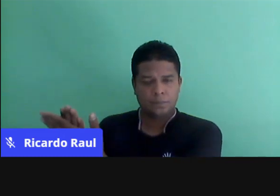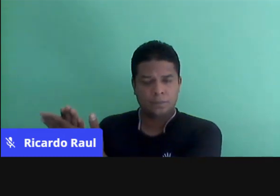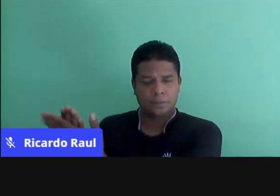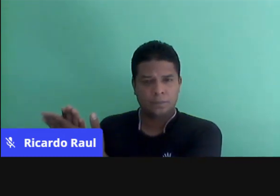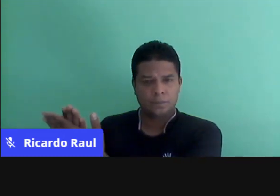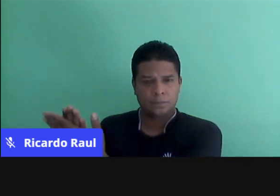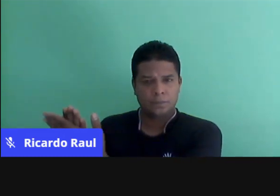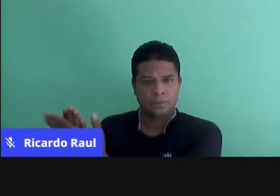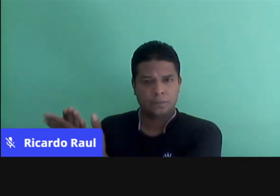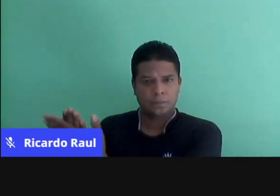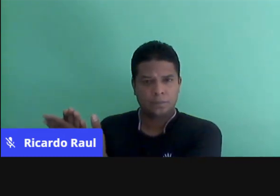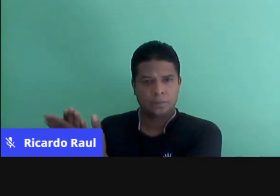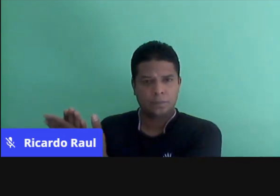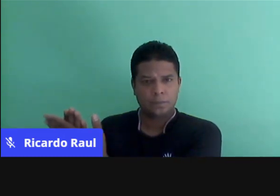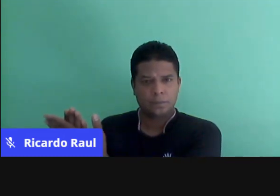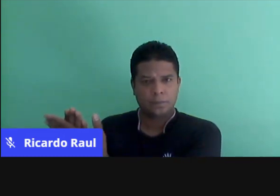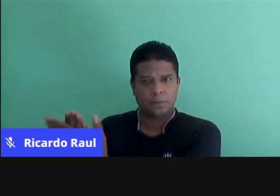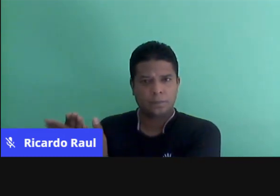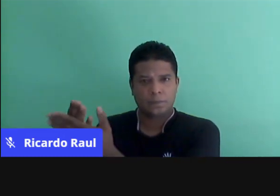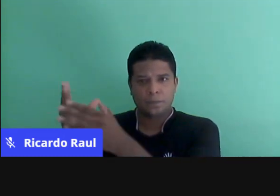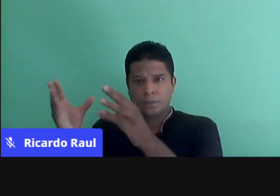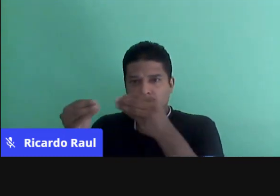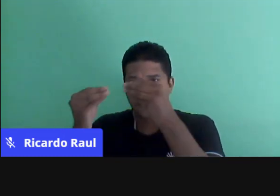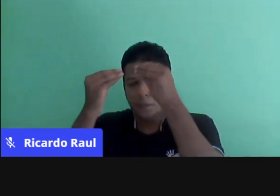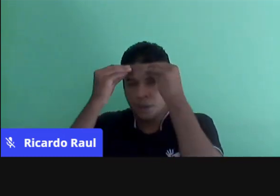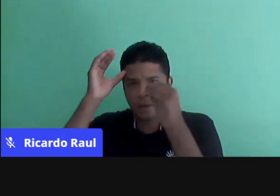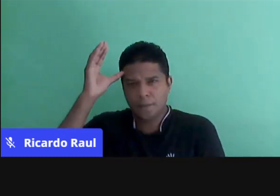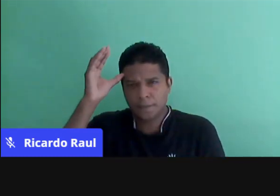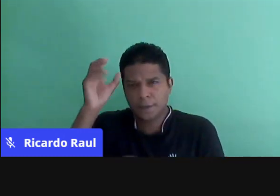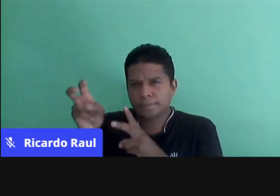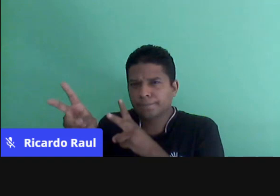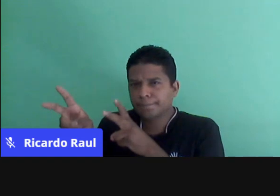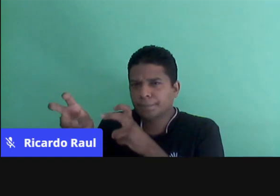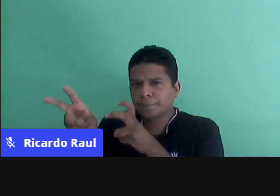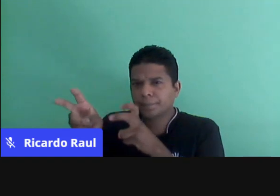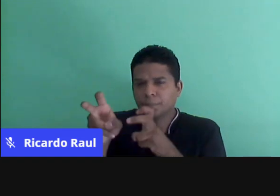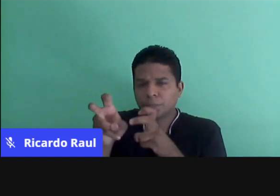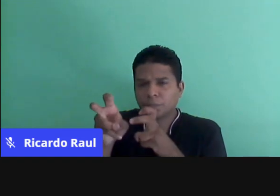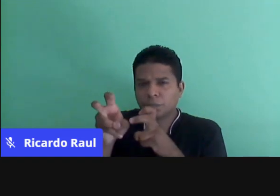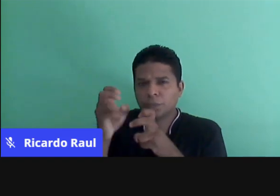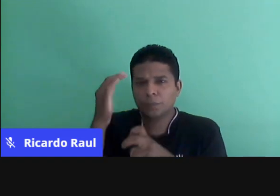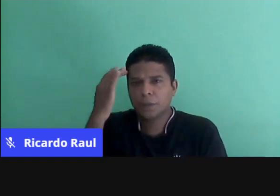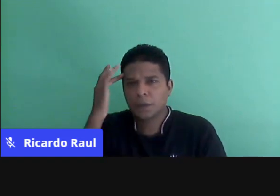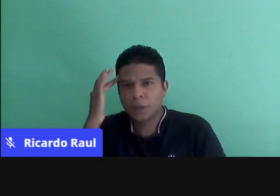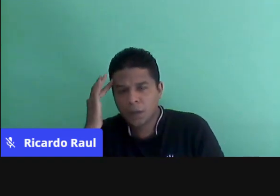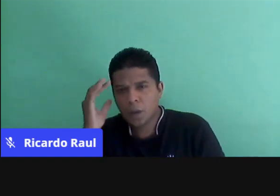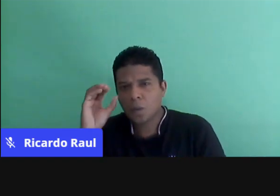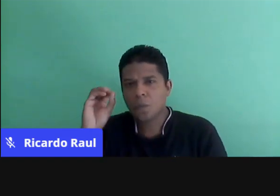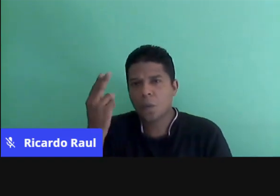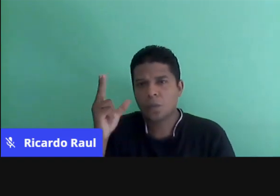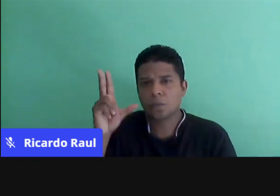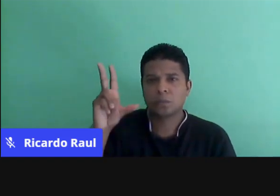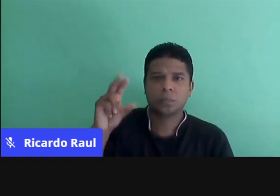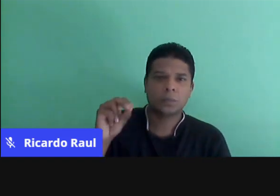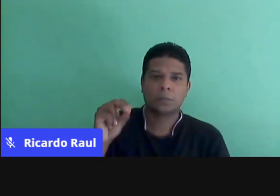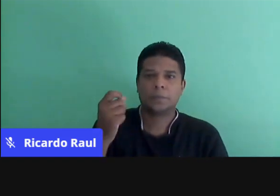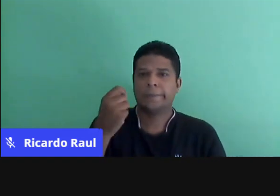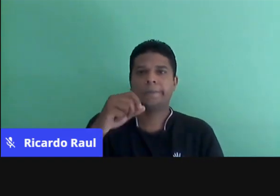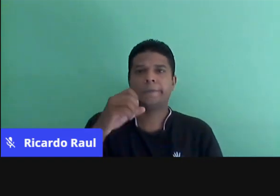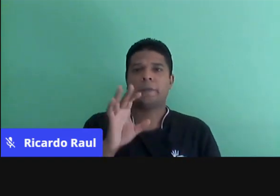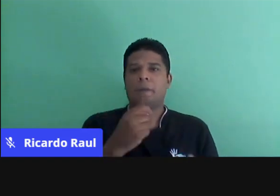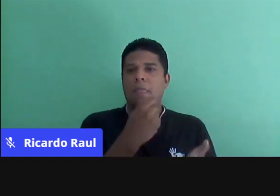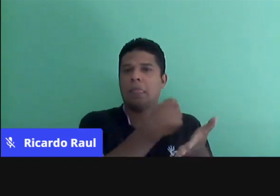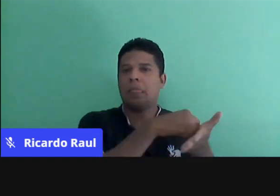para apreensão de conceitos, para perceber se o aluno compreendeu ou não o conceito, não basta o registro escrito.